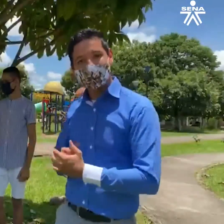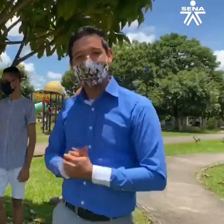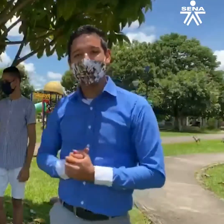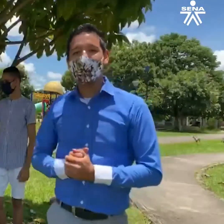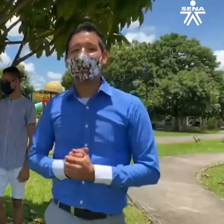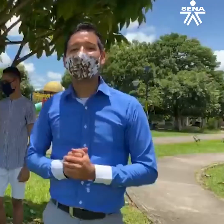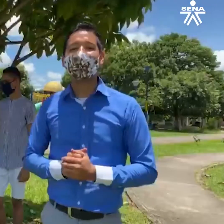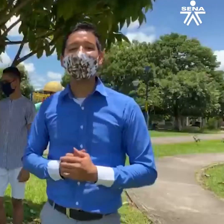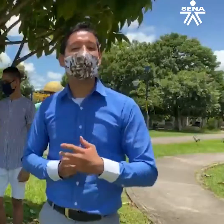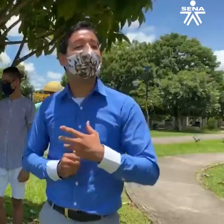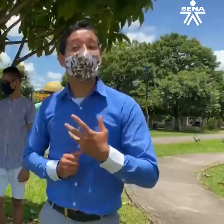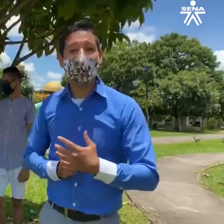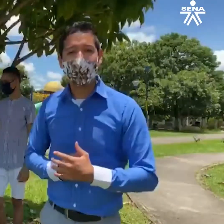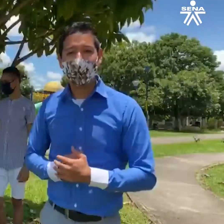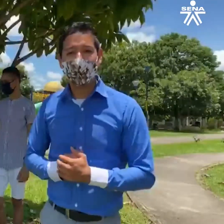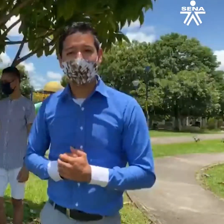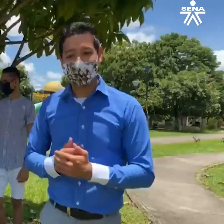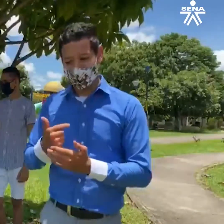O la seña de cómo puedo ayudarte.